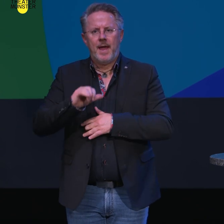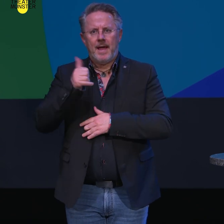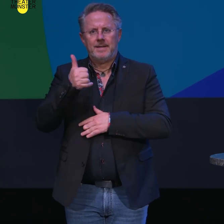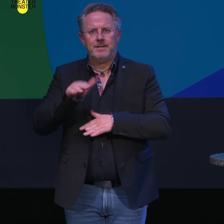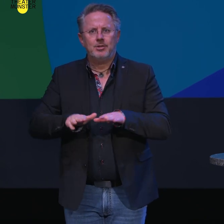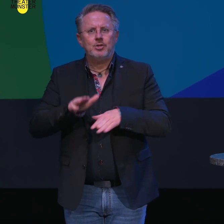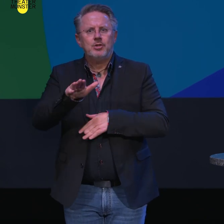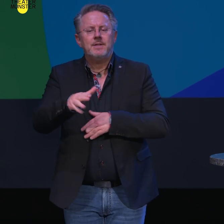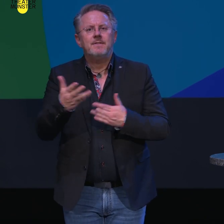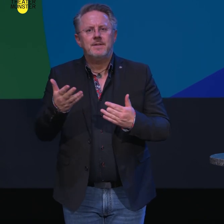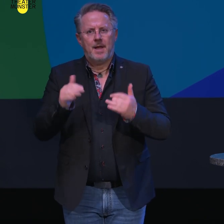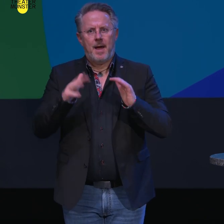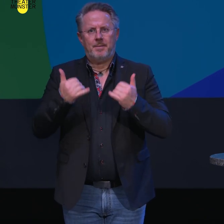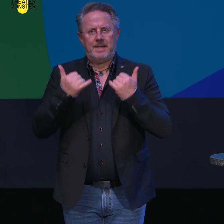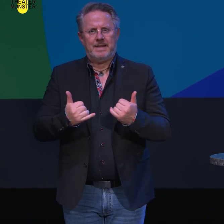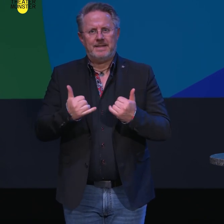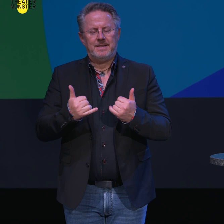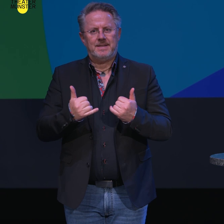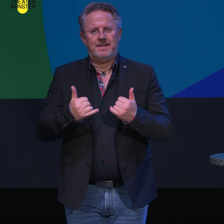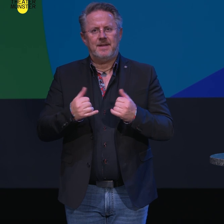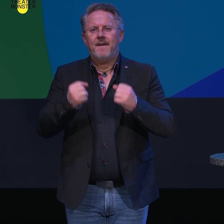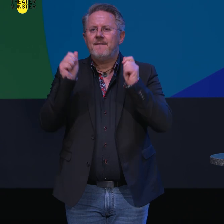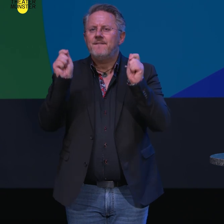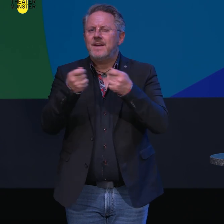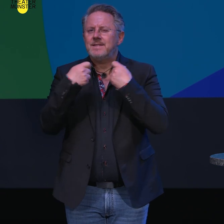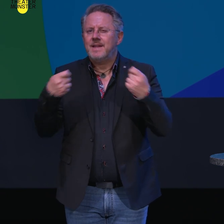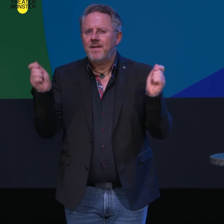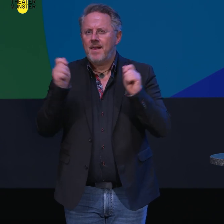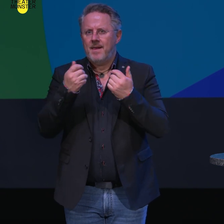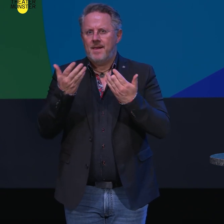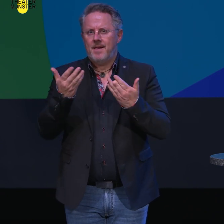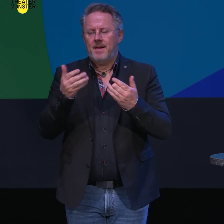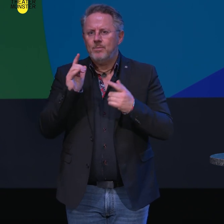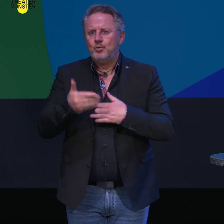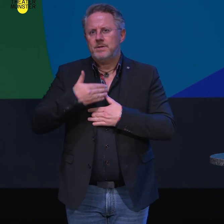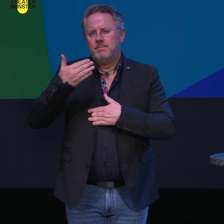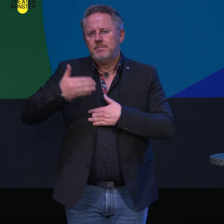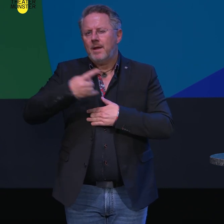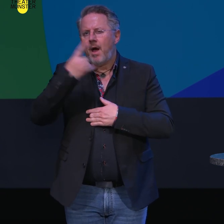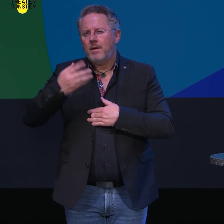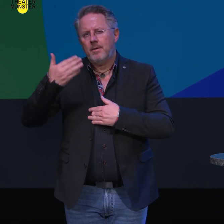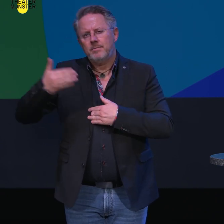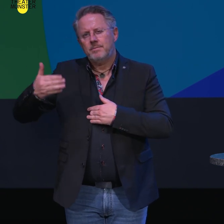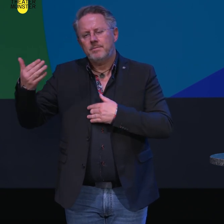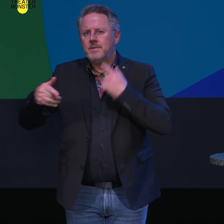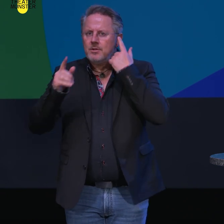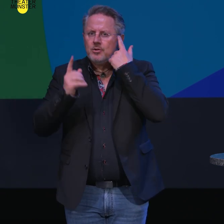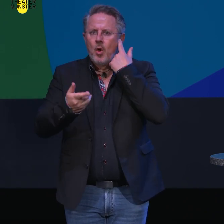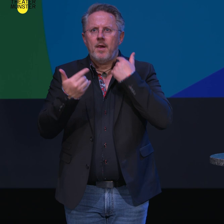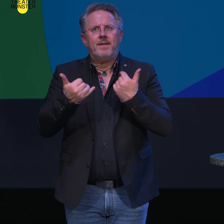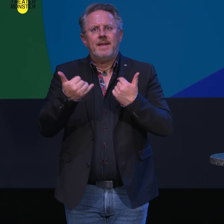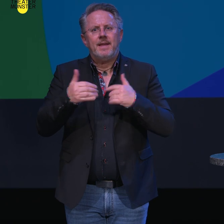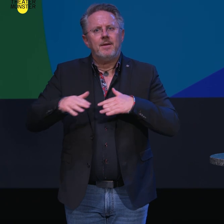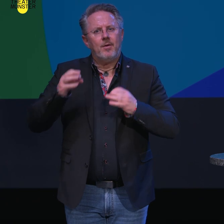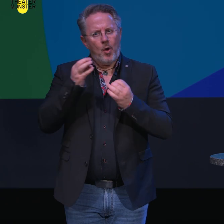Richtung ist das ab jetzt jährlich stattfindende Festival, das zu einem Ort und einer Plattform werden soll,